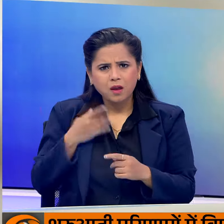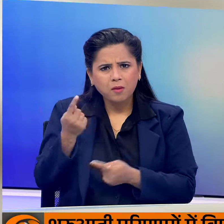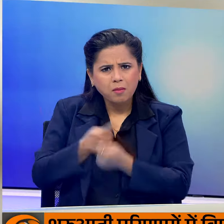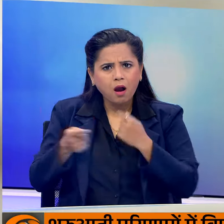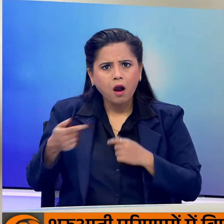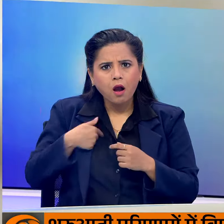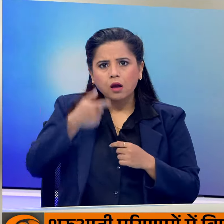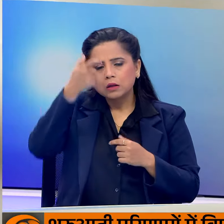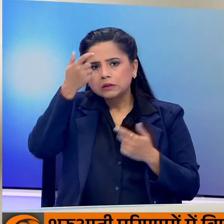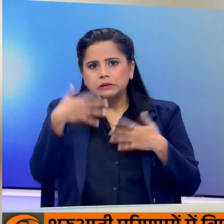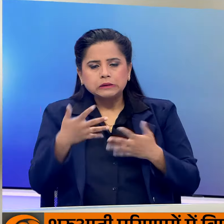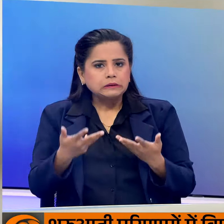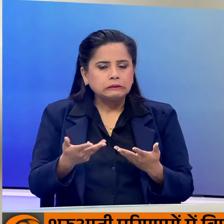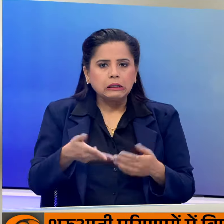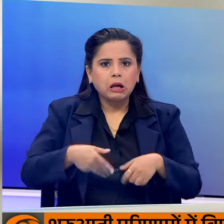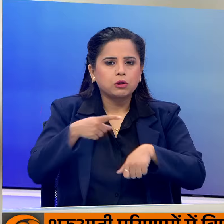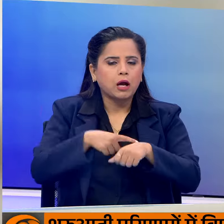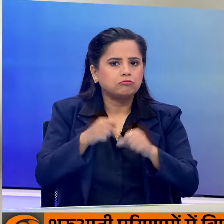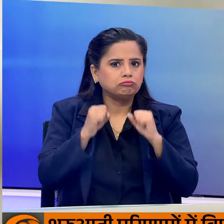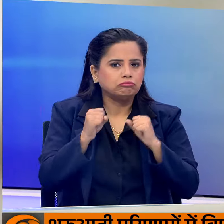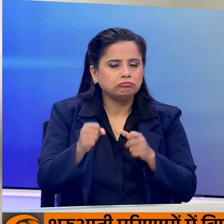लिए मुश्किल घड़ी करार दिया